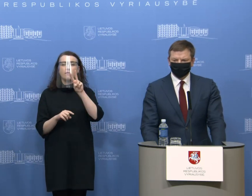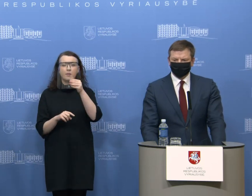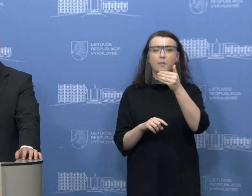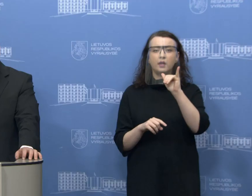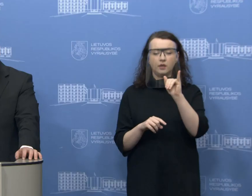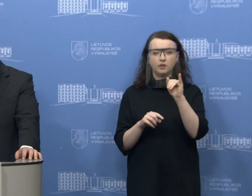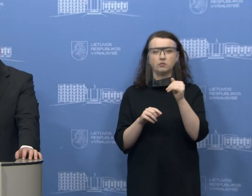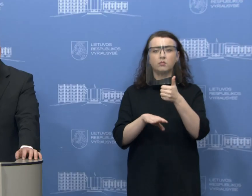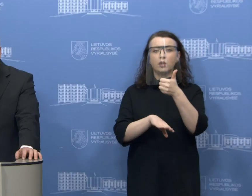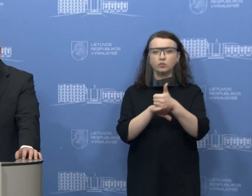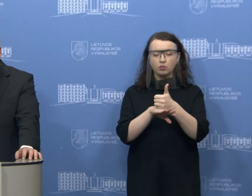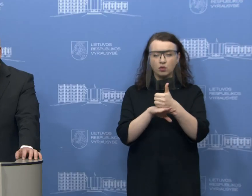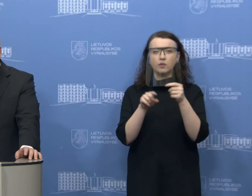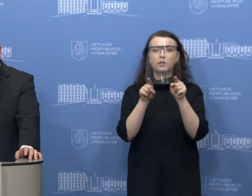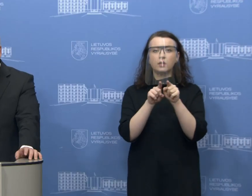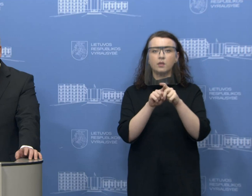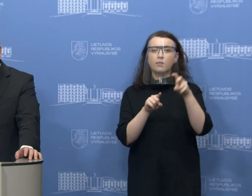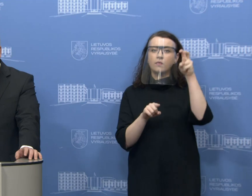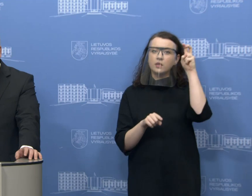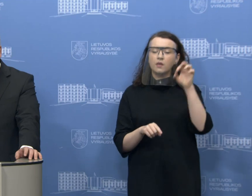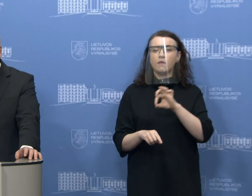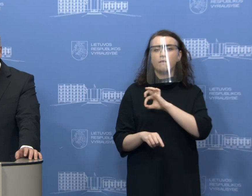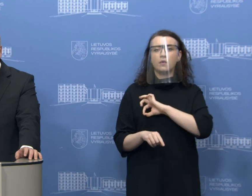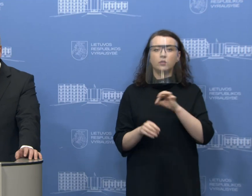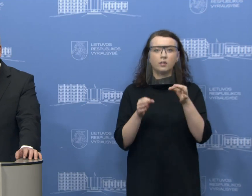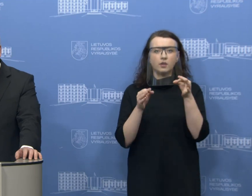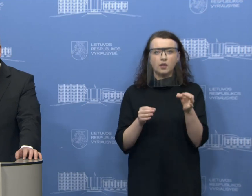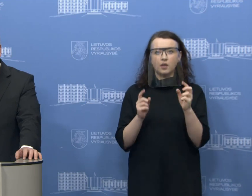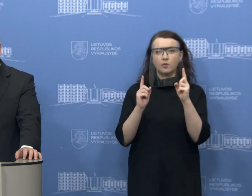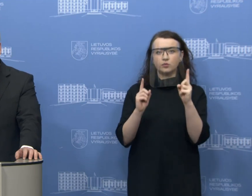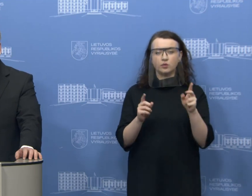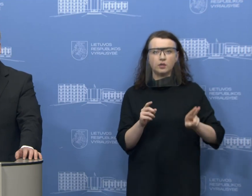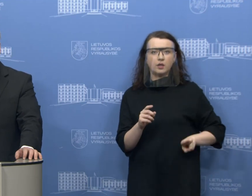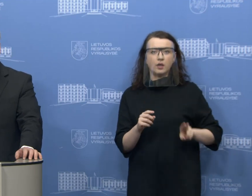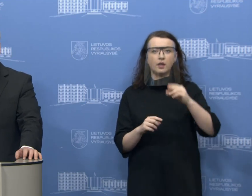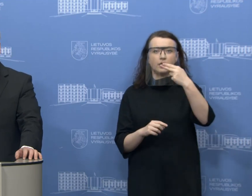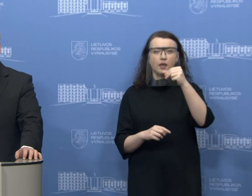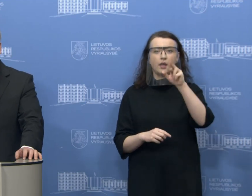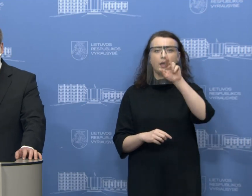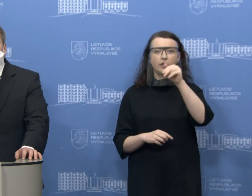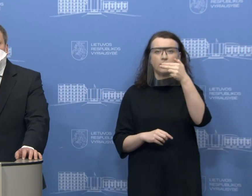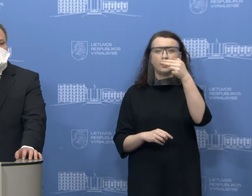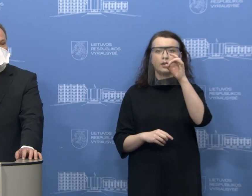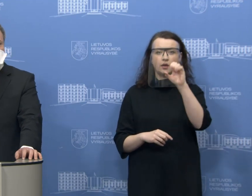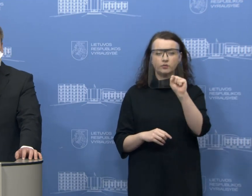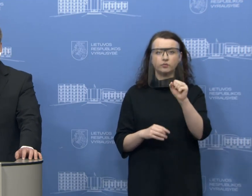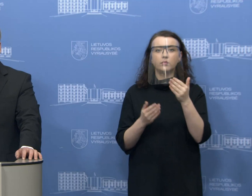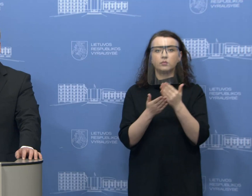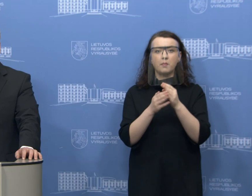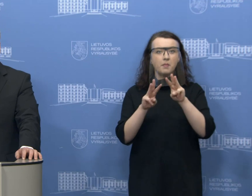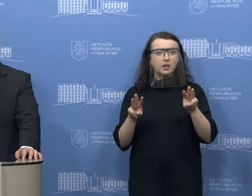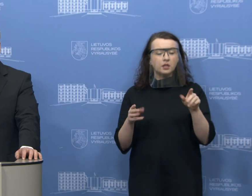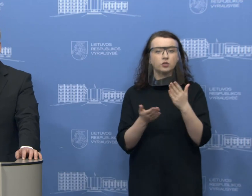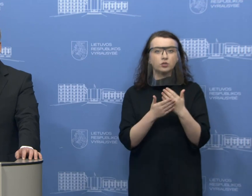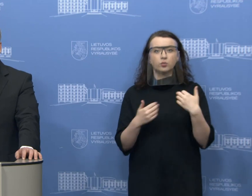vadovė Edita Janušienė ir valstybinės vartotojų teisų apsaugos tarnybos direktorė Neringa Ulbaitė. Kadangi ministras